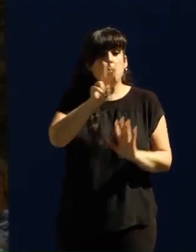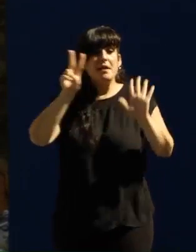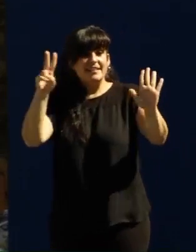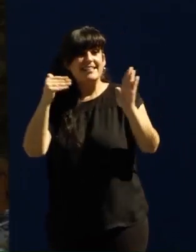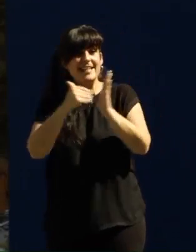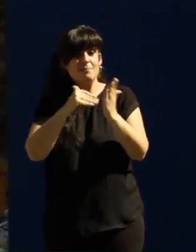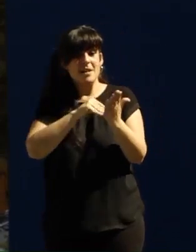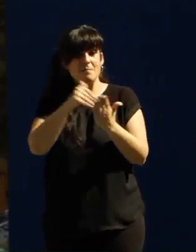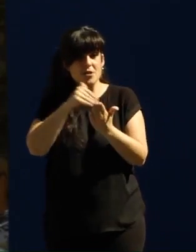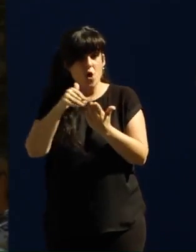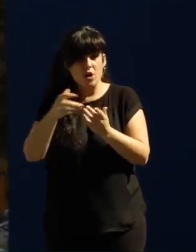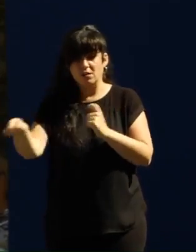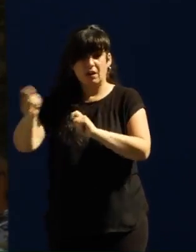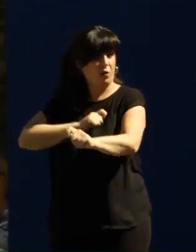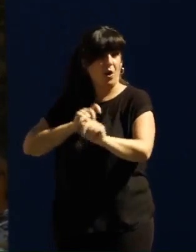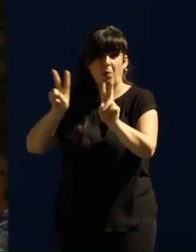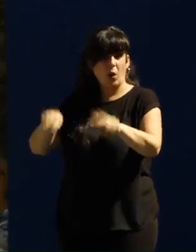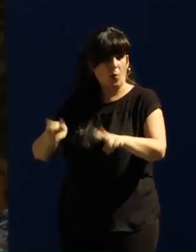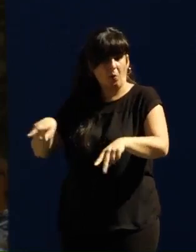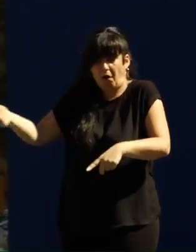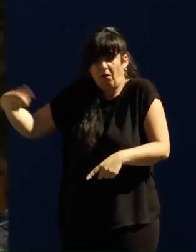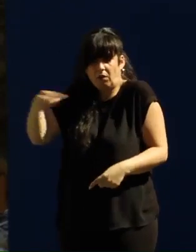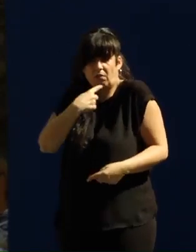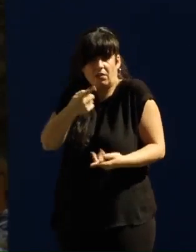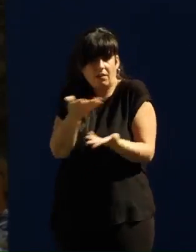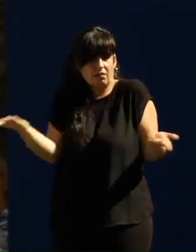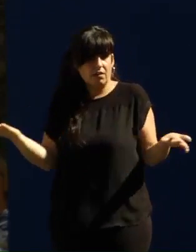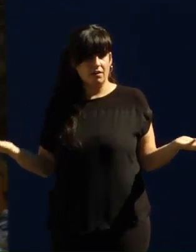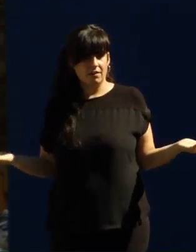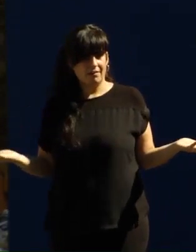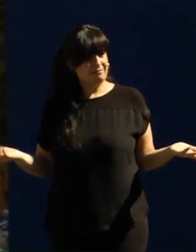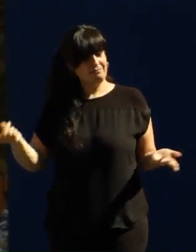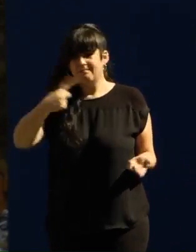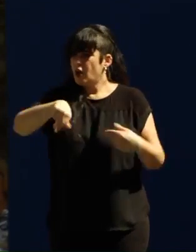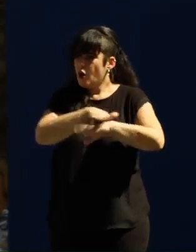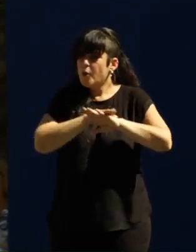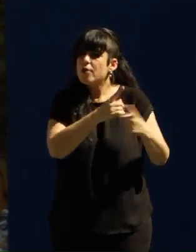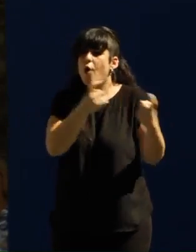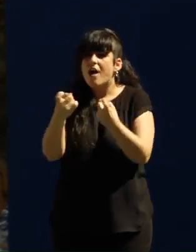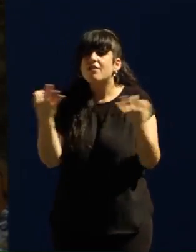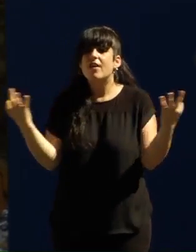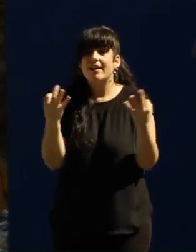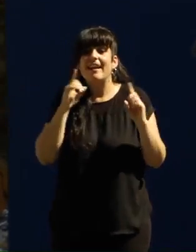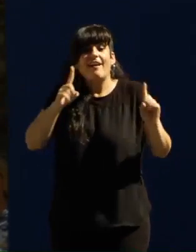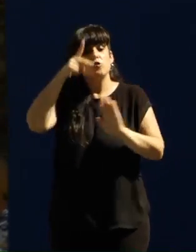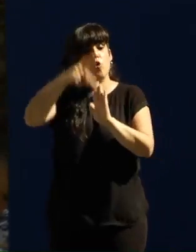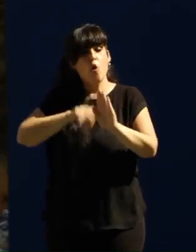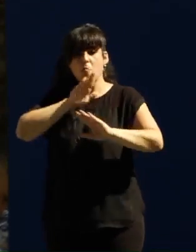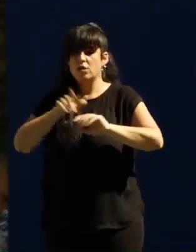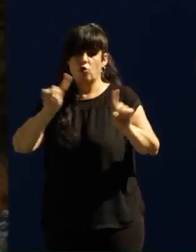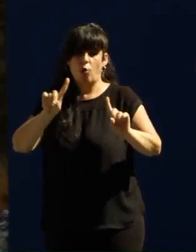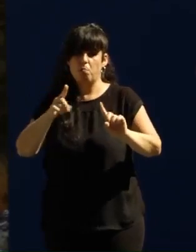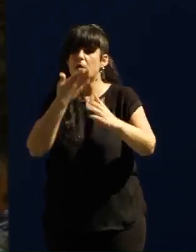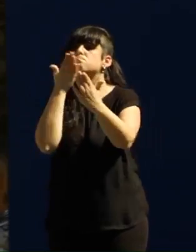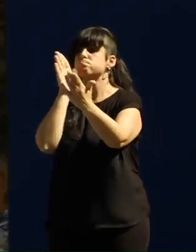recuperaremos nunca. Necesitamos un gobierno que se ponga firme con los que más tienen y no cumplen las normas. Necesitamos un gobierno